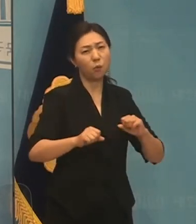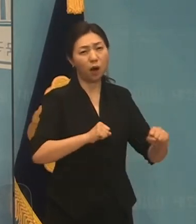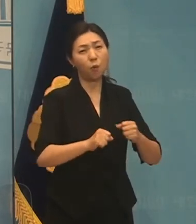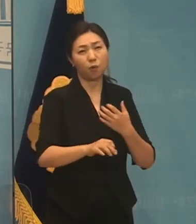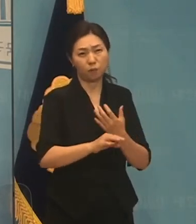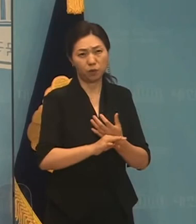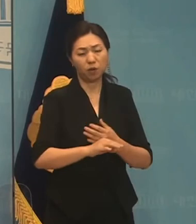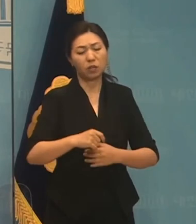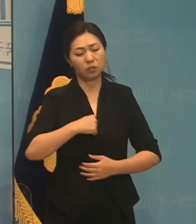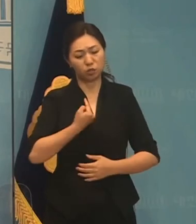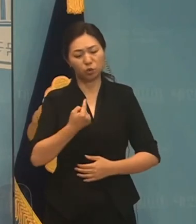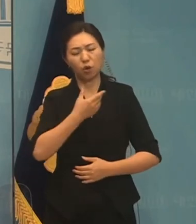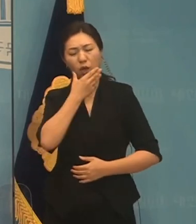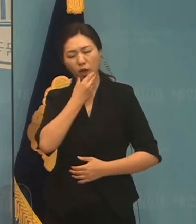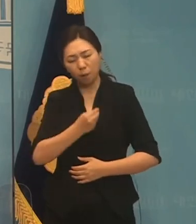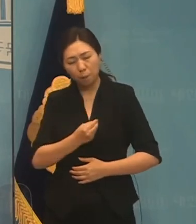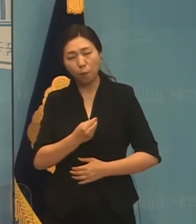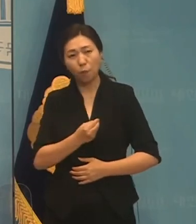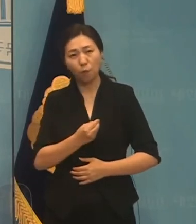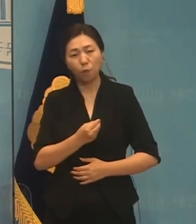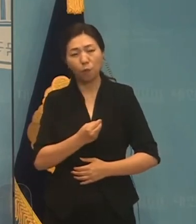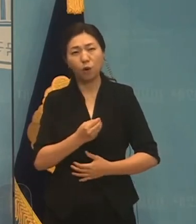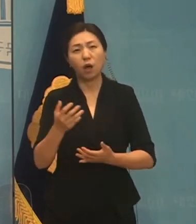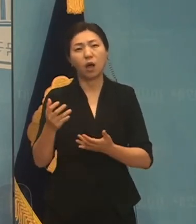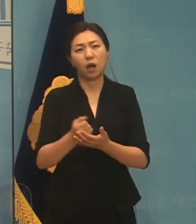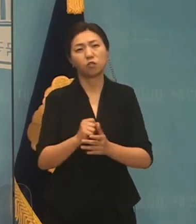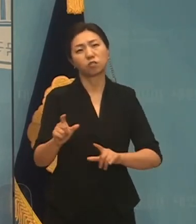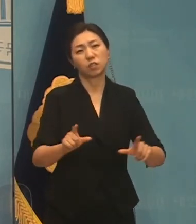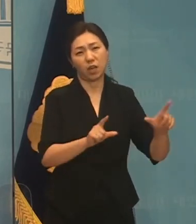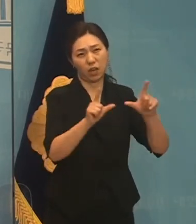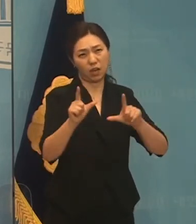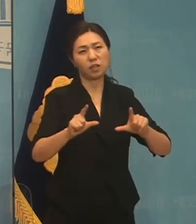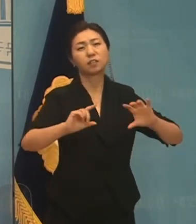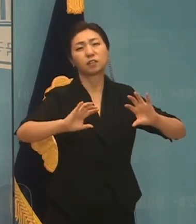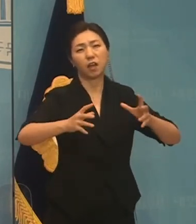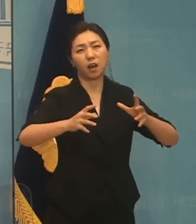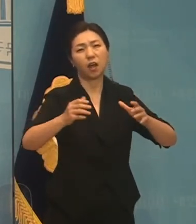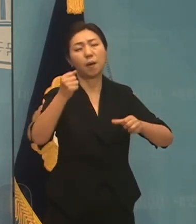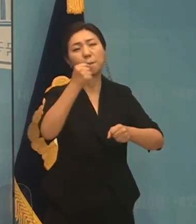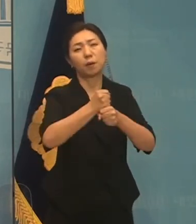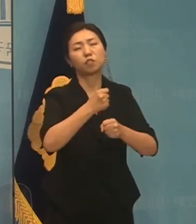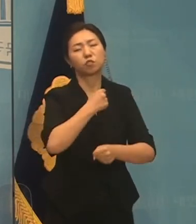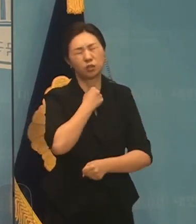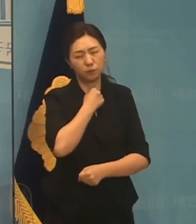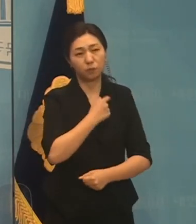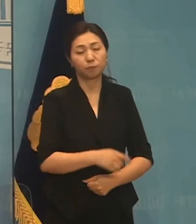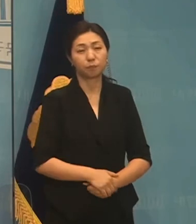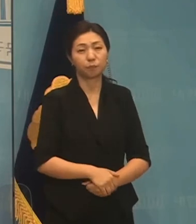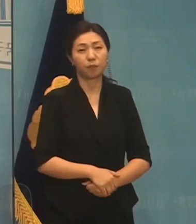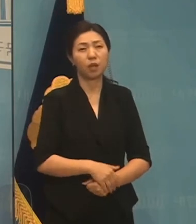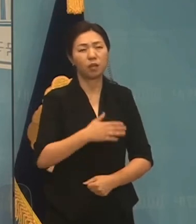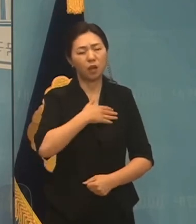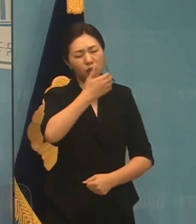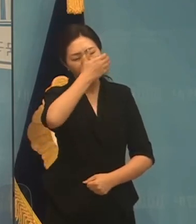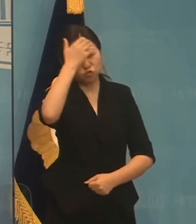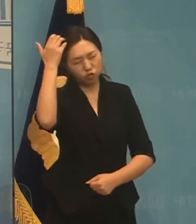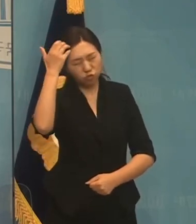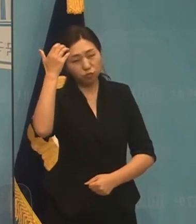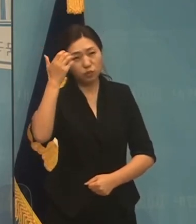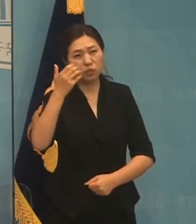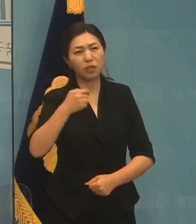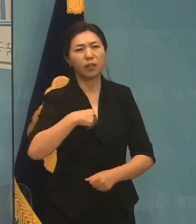행복하게 사는 나라를 만드는 꿈입니다. 이 꿈이 어떻게 저만의